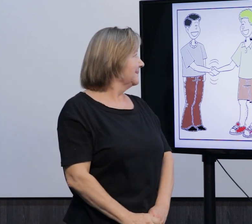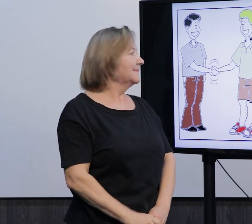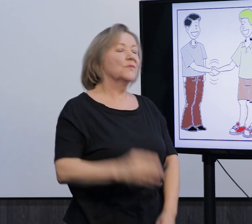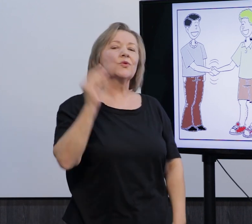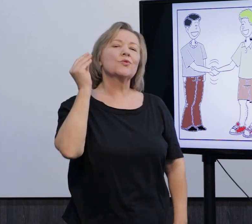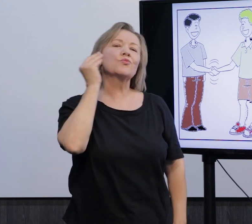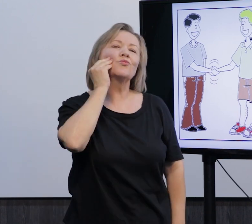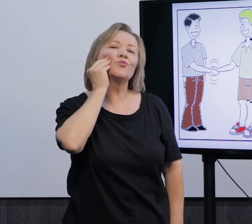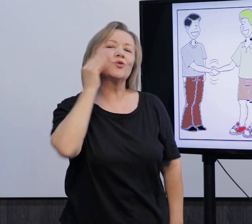Um beijo.